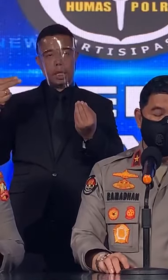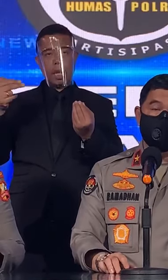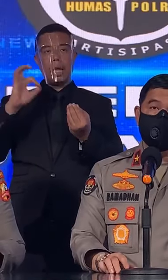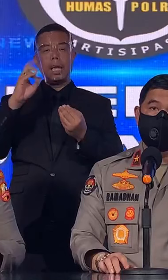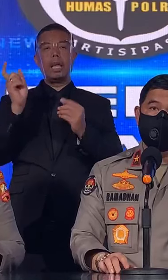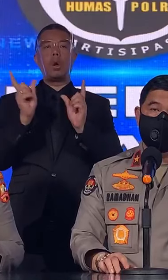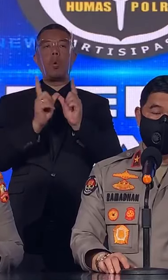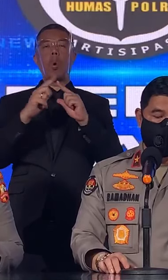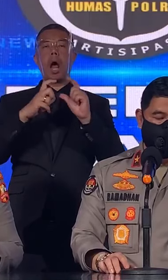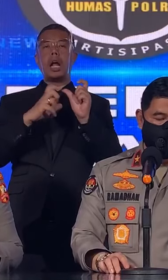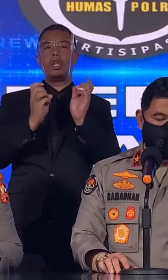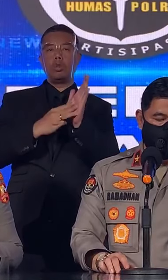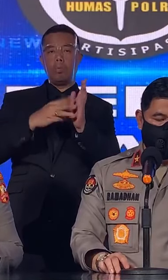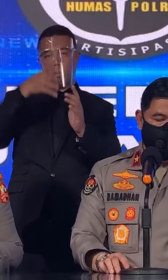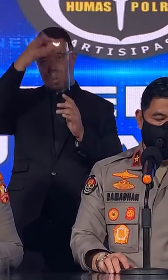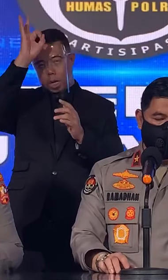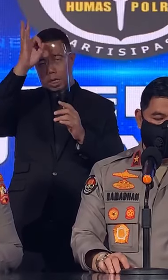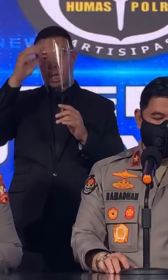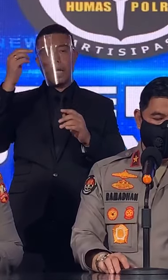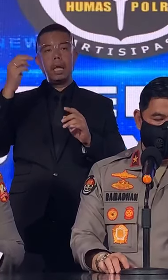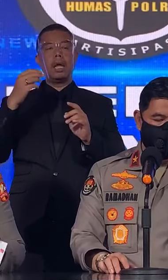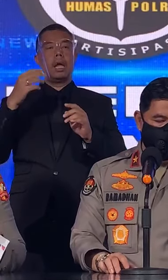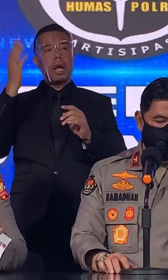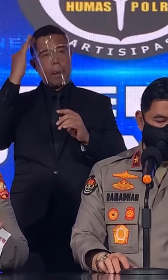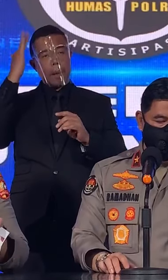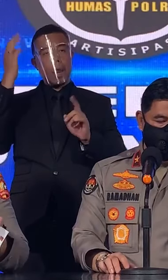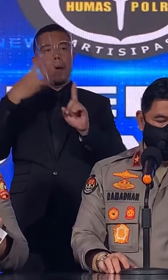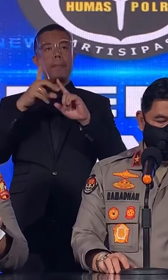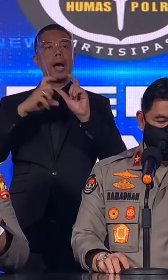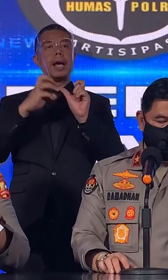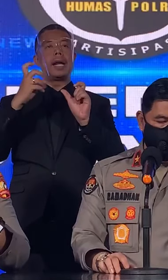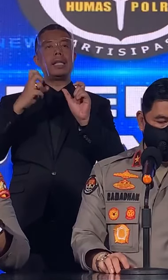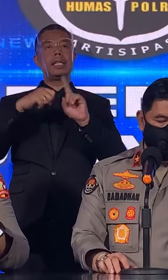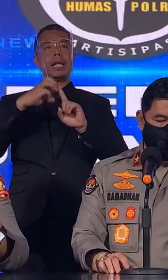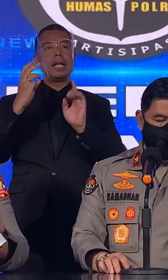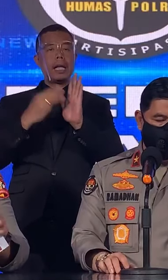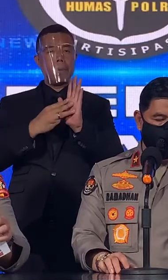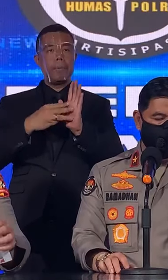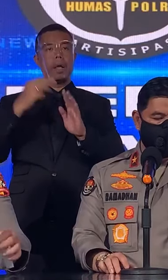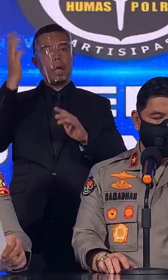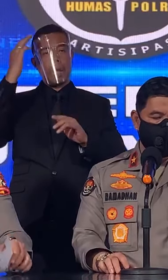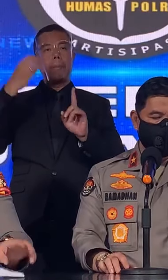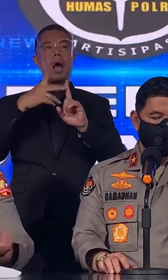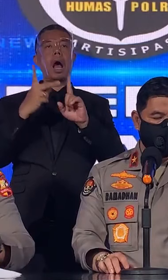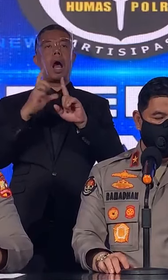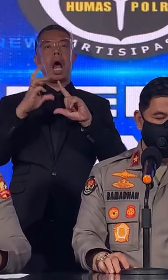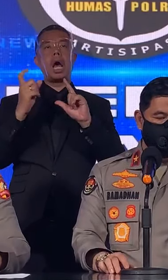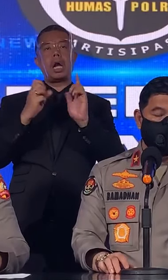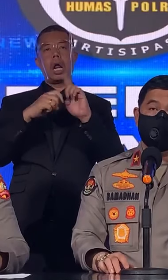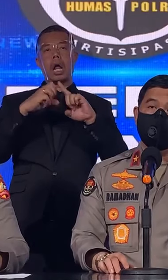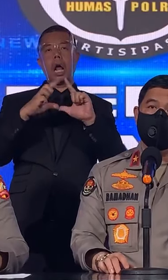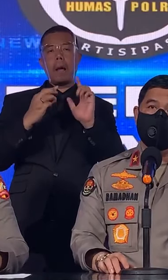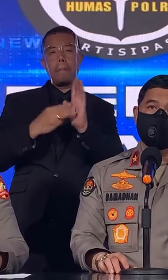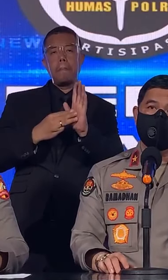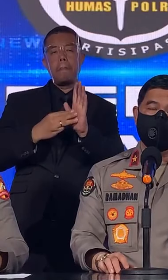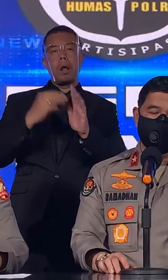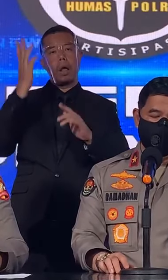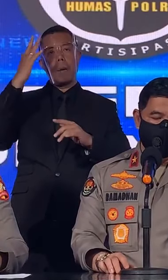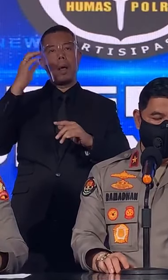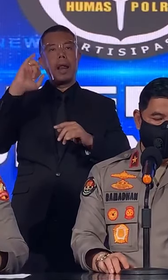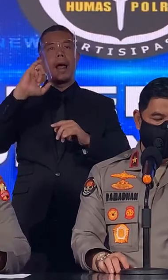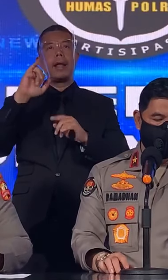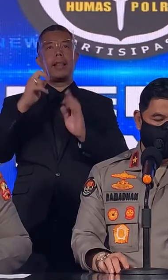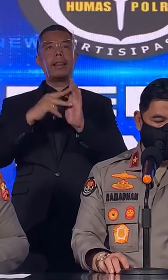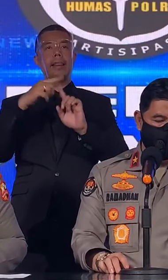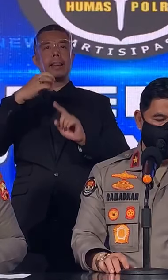Irwasum Polri, Kabah Reskim Polri, Kabah Harkam Polri, Kabah Interkam